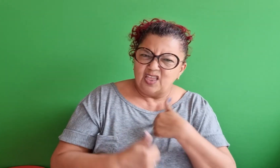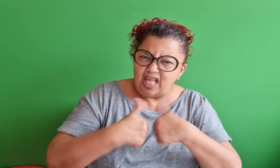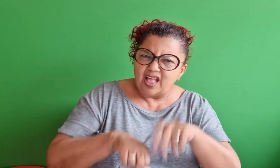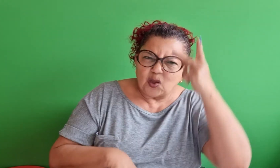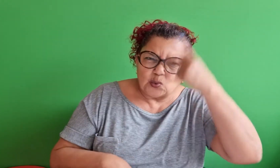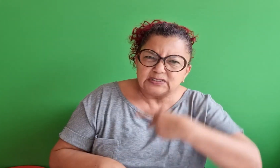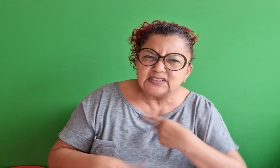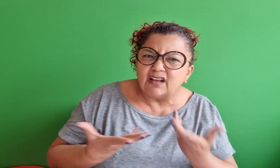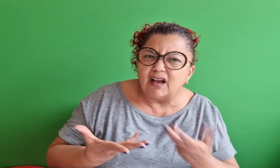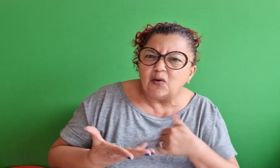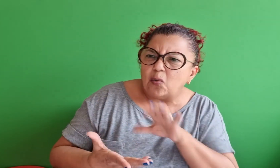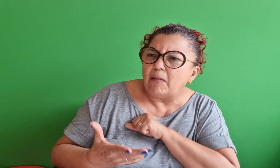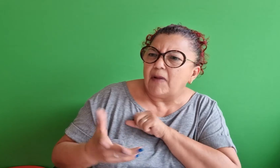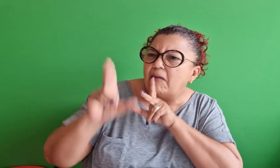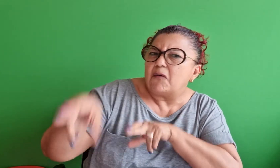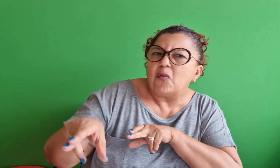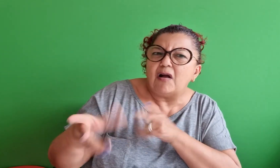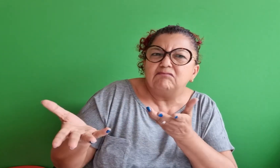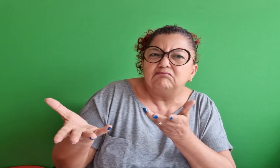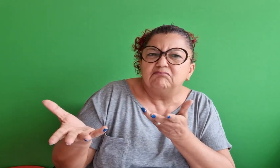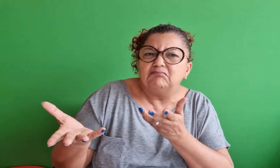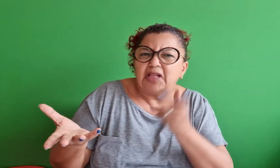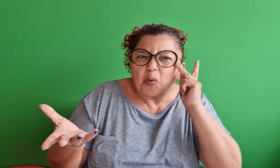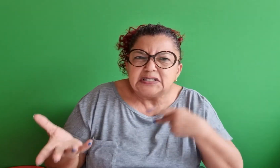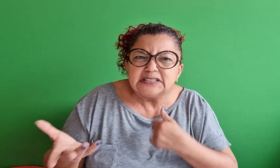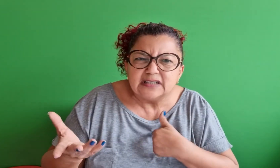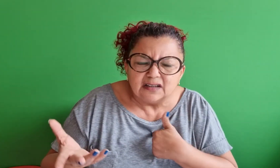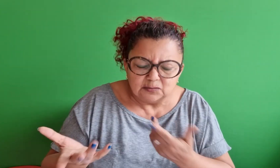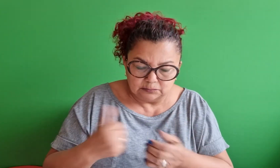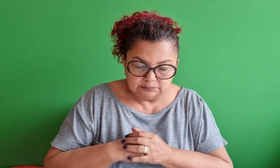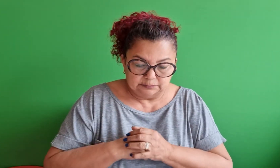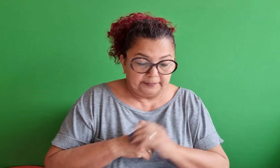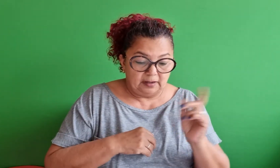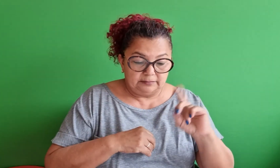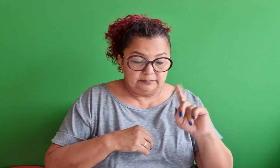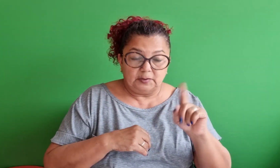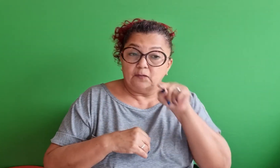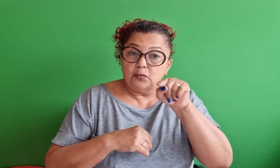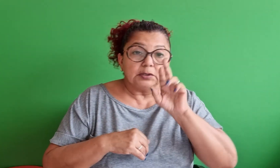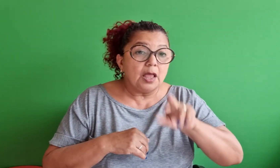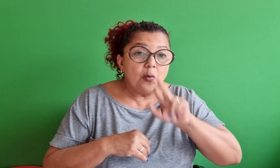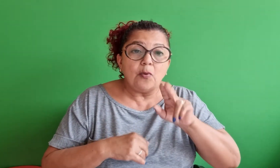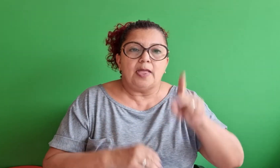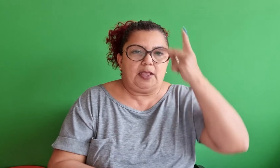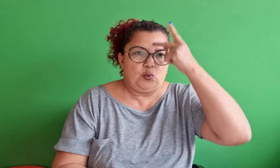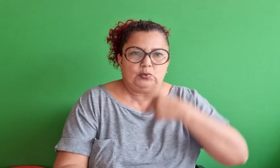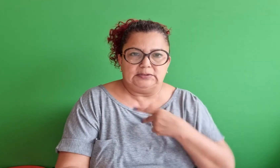a si mesmo. Isso não é egoísmo? Não estou sendo egoísta? Não. Não.